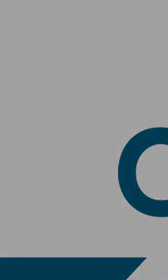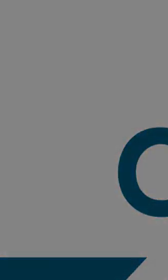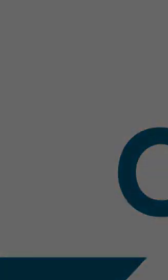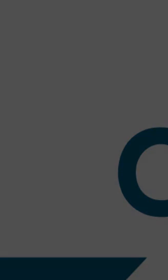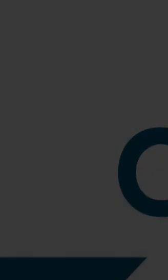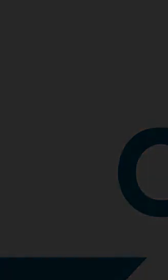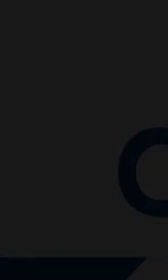Resolvam lista de exercícios e breve.